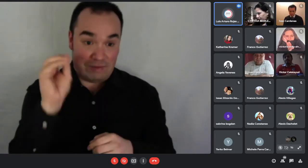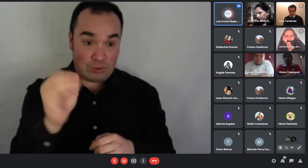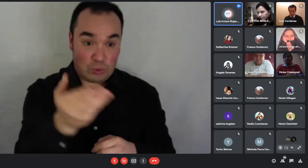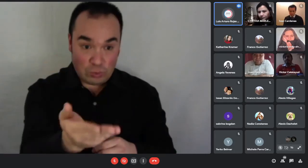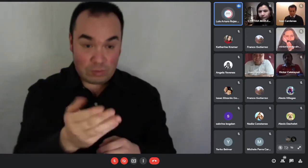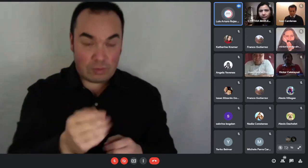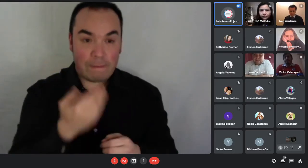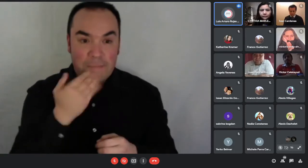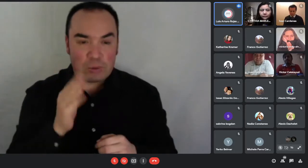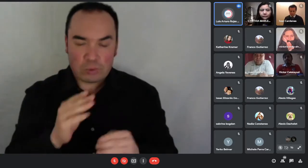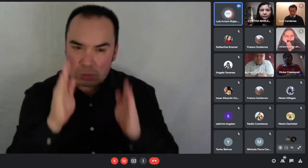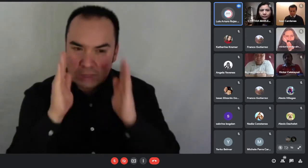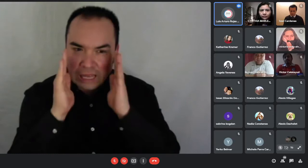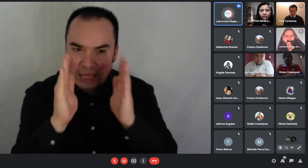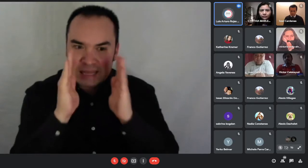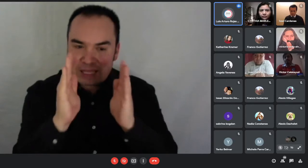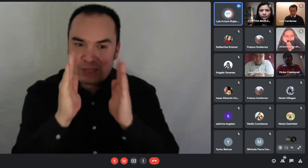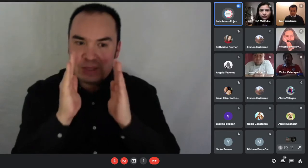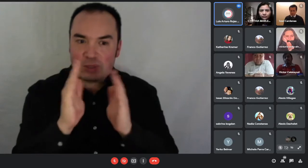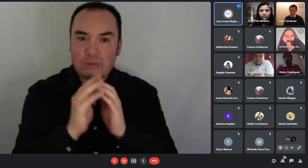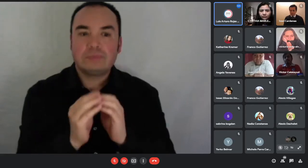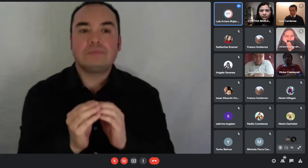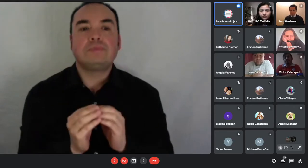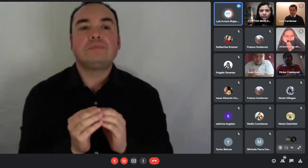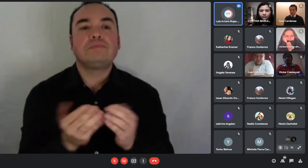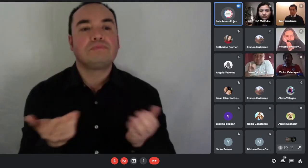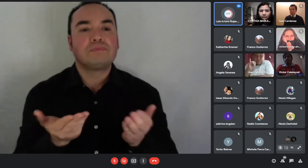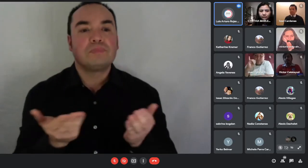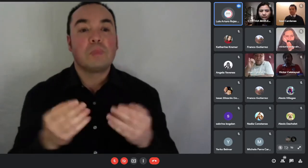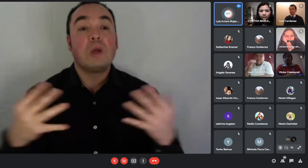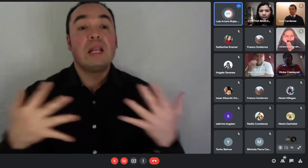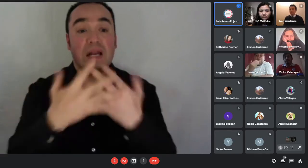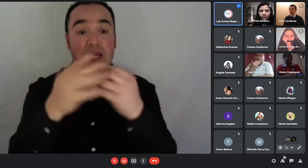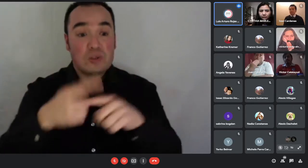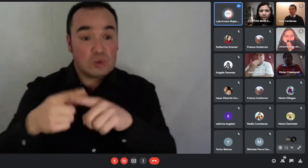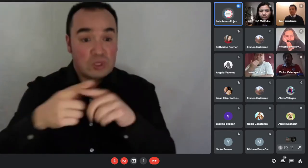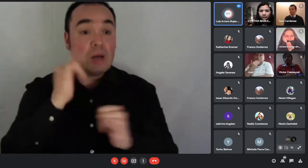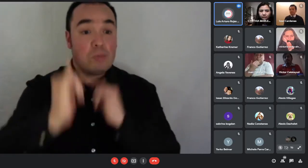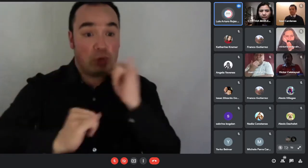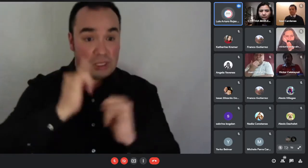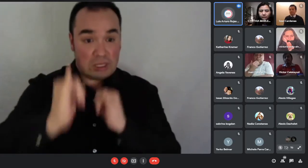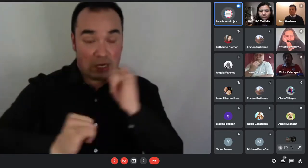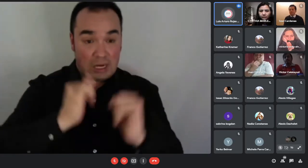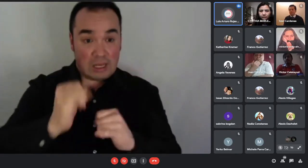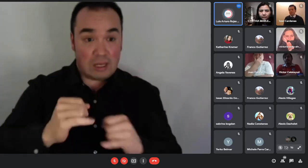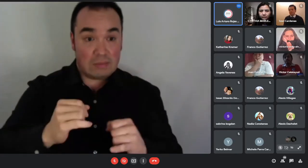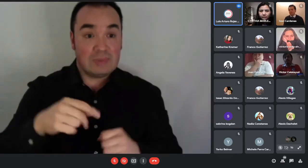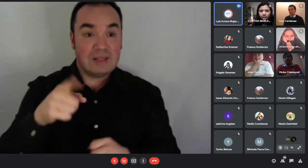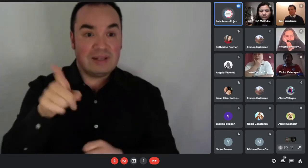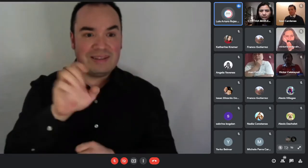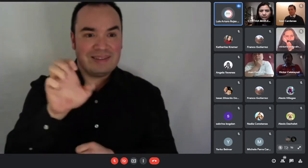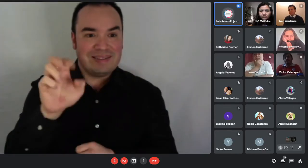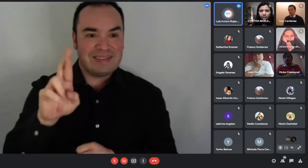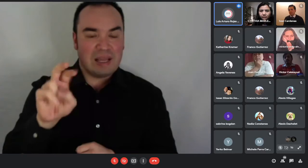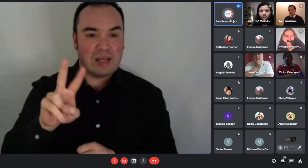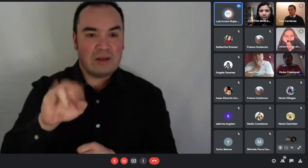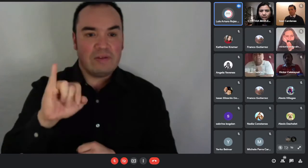a través de redes sociales del Servio Maule porque ahí vamos a informar nosotros cuando ya estén las nóminas y cómo las pueden